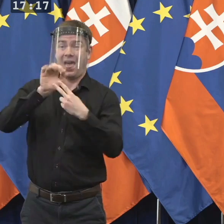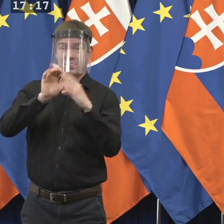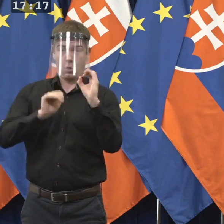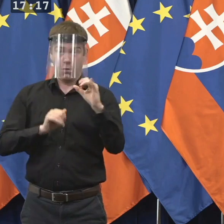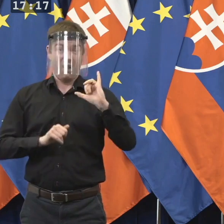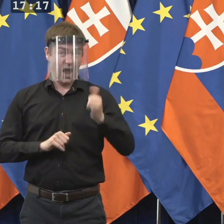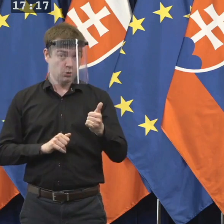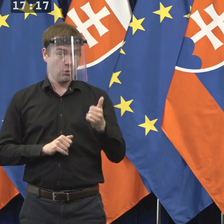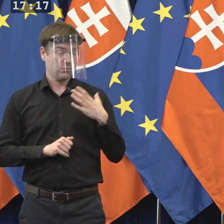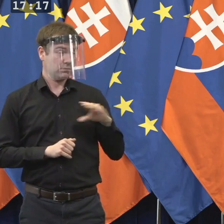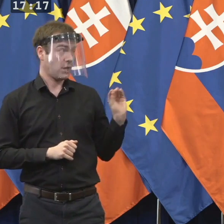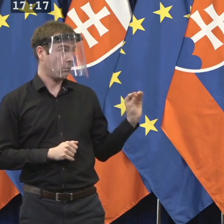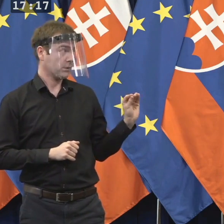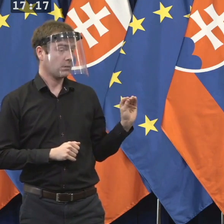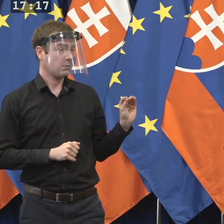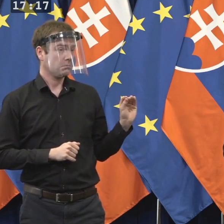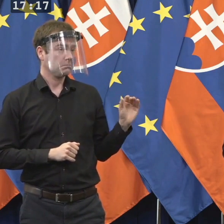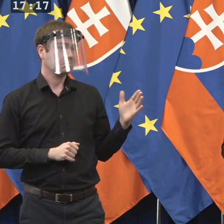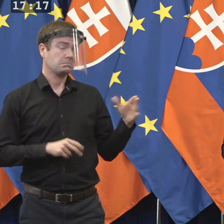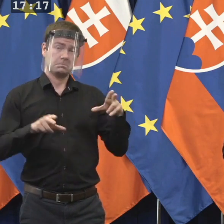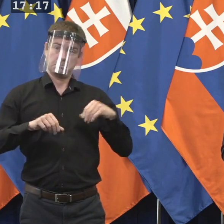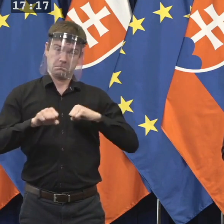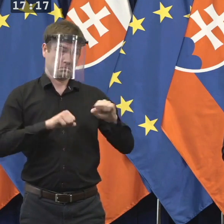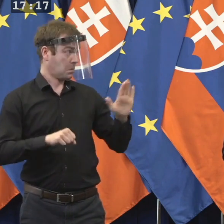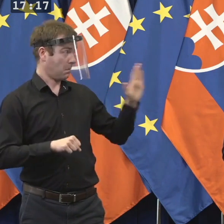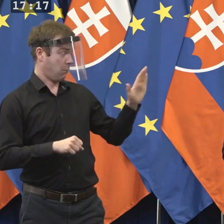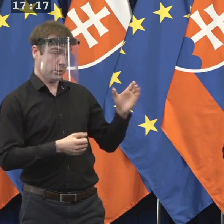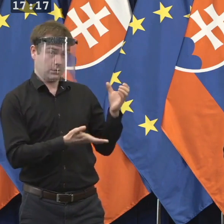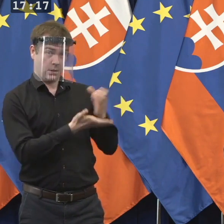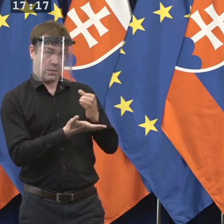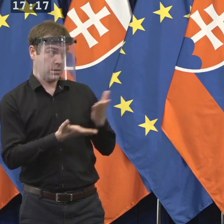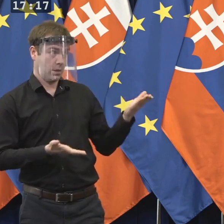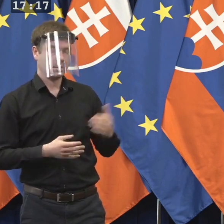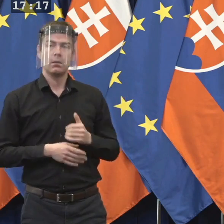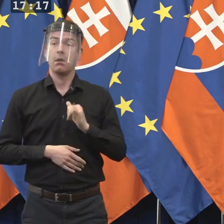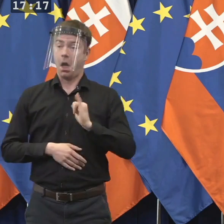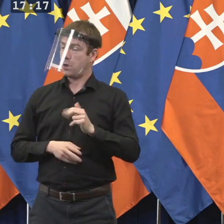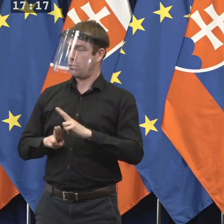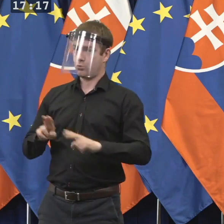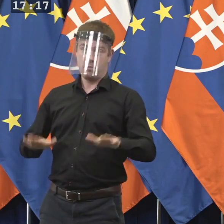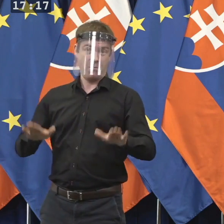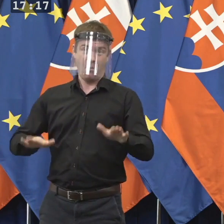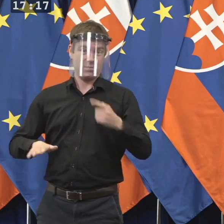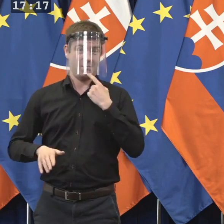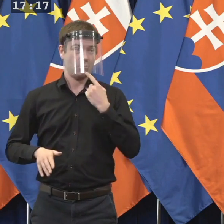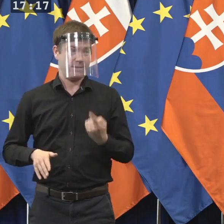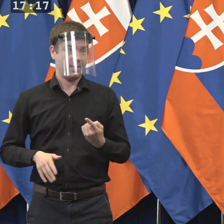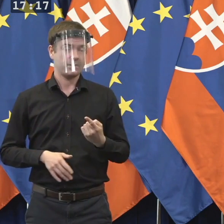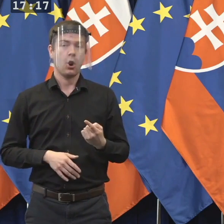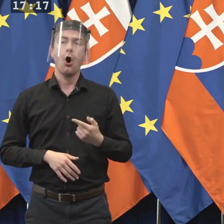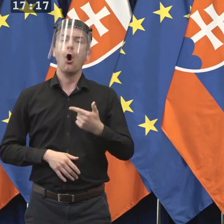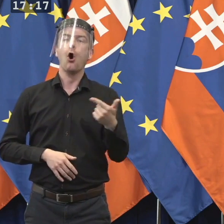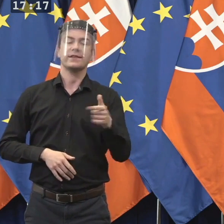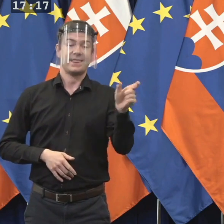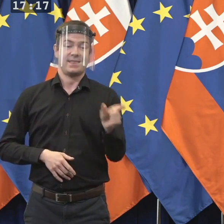dvaja sú, pán premiér, váši nominanti? Áno, môžeme v pohode považovať týchto ľudí,